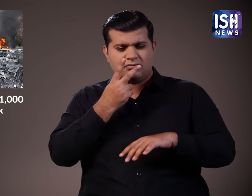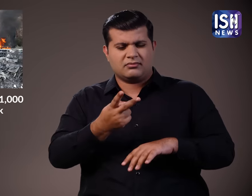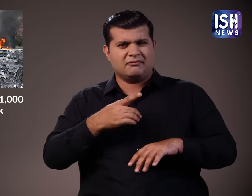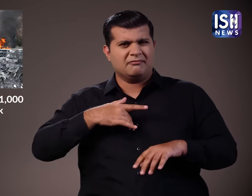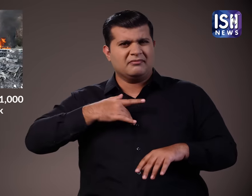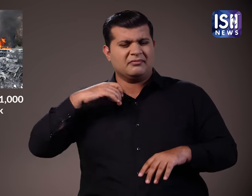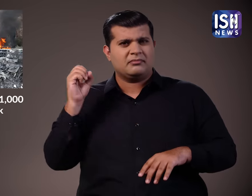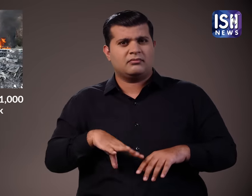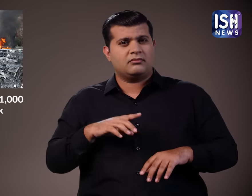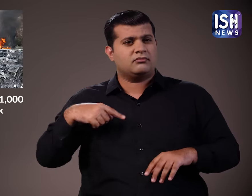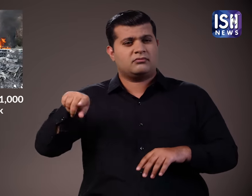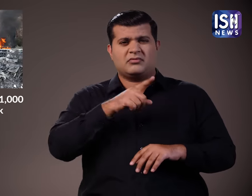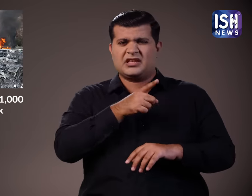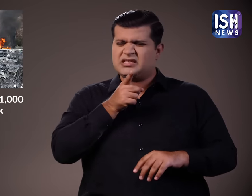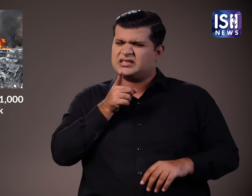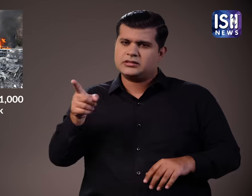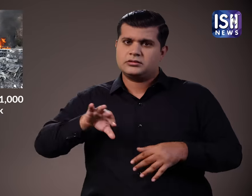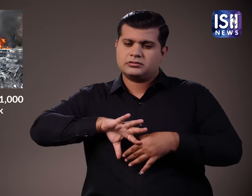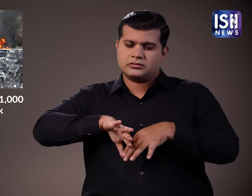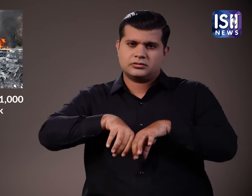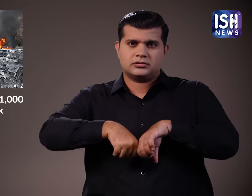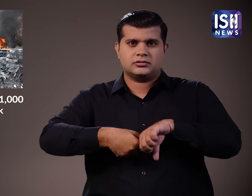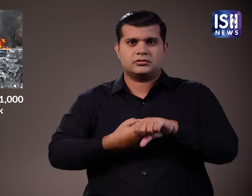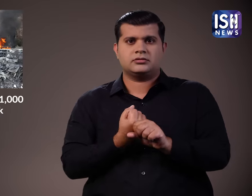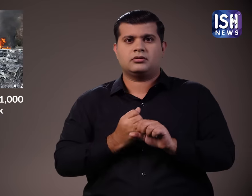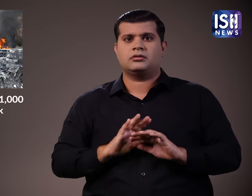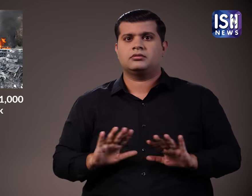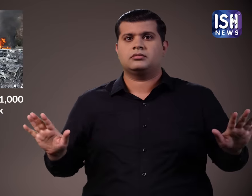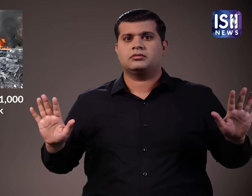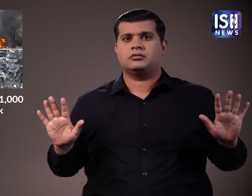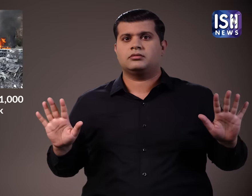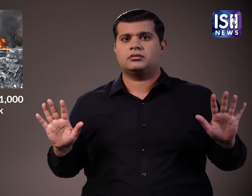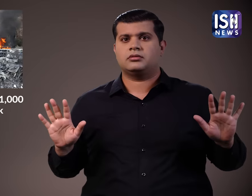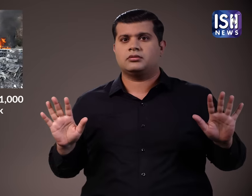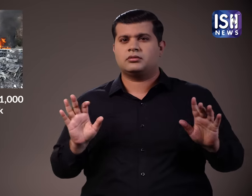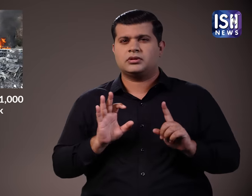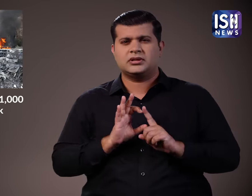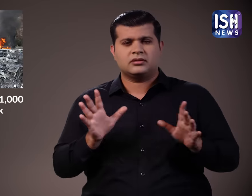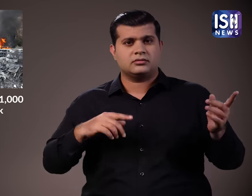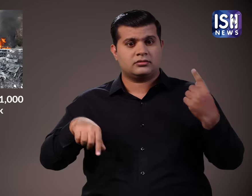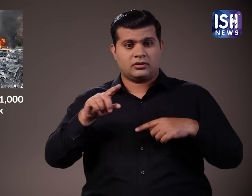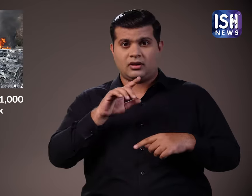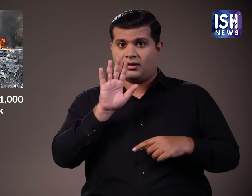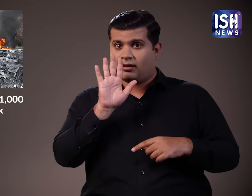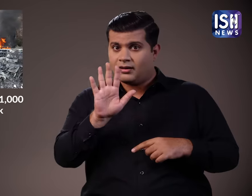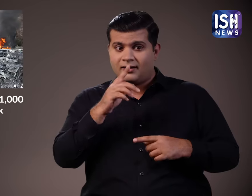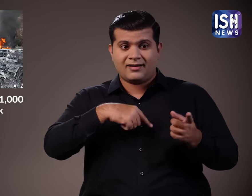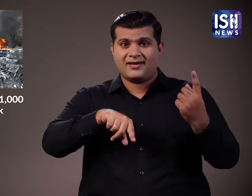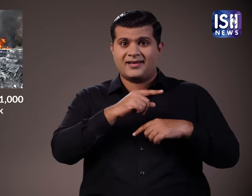कितना भयानक दुरुष्य था। उन्होंने इसराइलियों को पीड़ा देने की कसम खाई है। ये